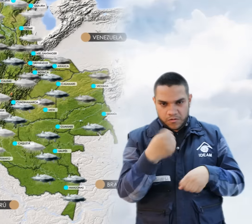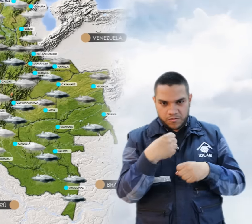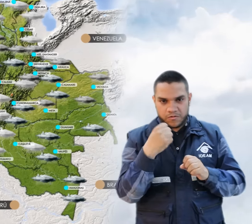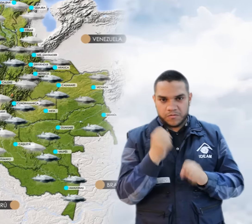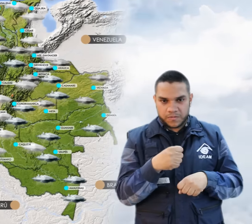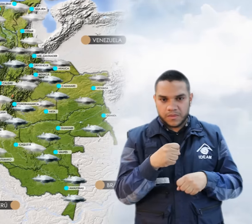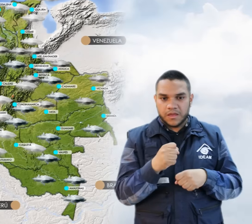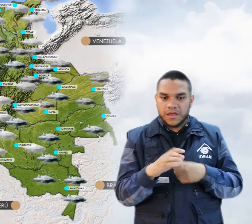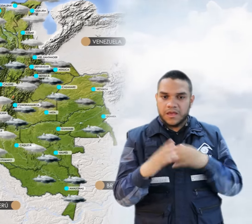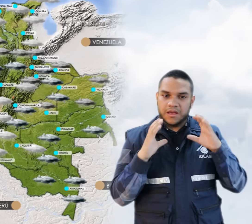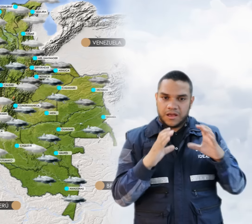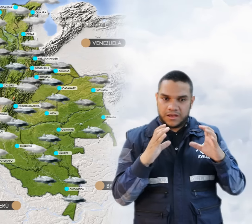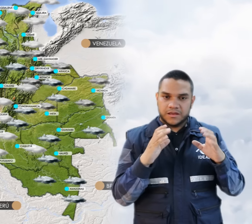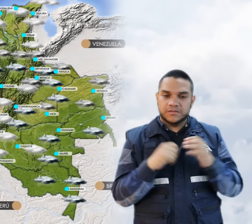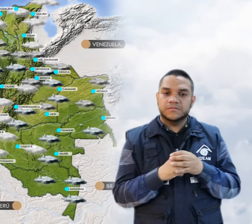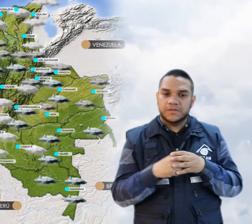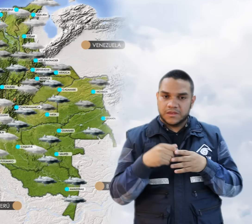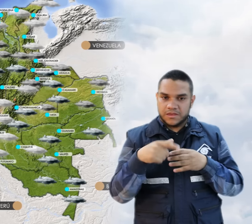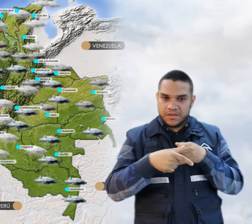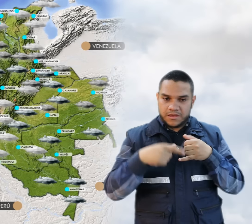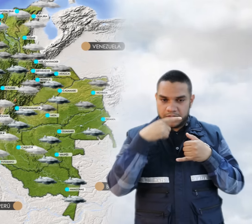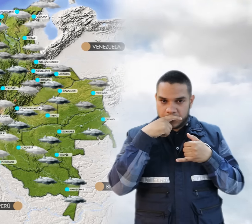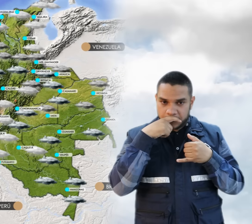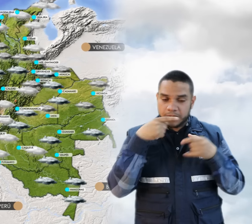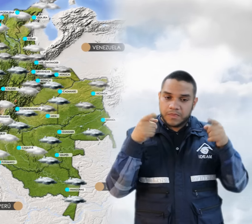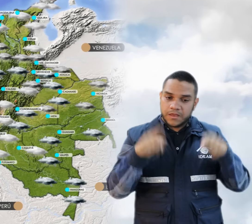Amazonas. Lluvias de menor intensidad sobre el pie de Monte.